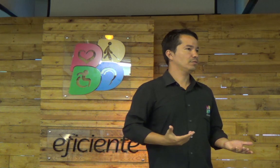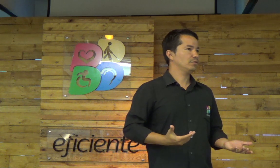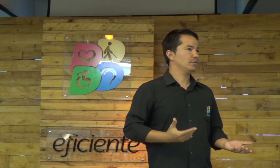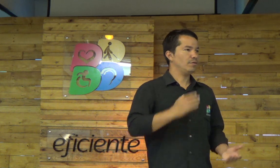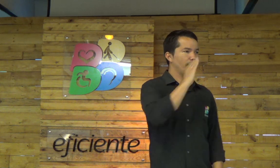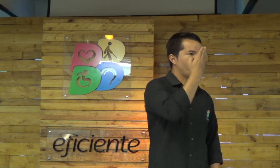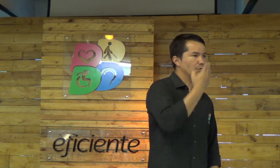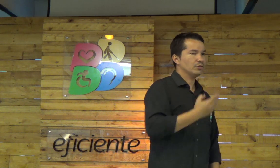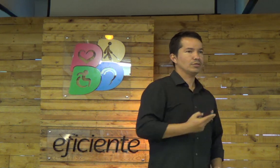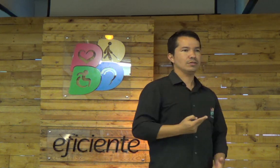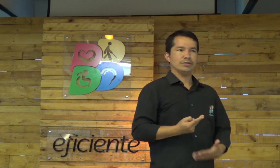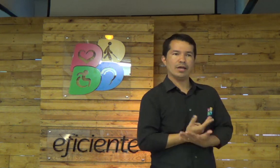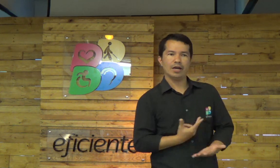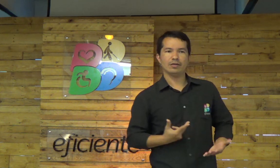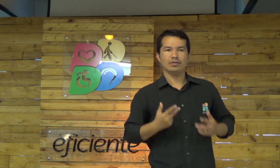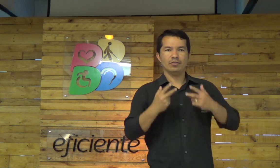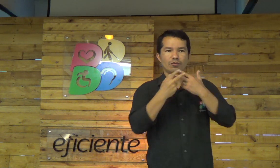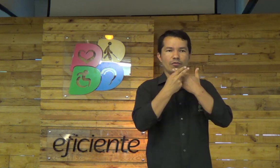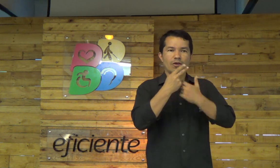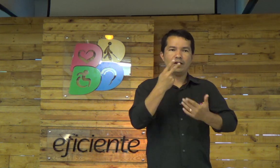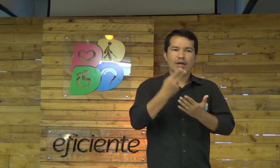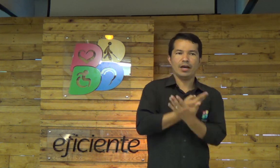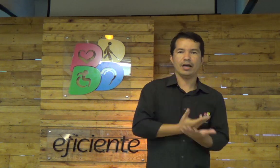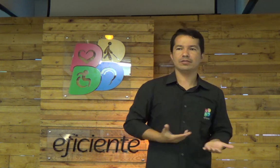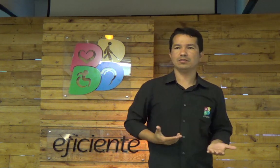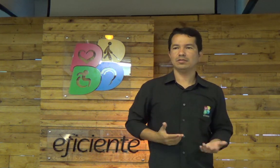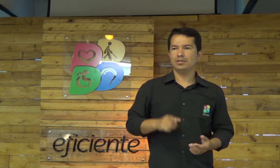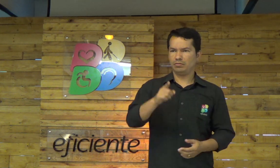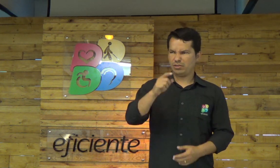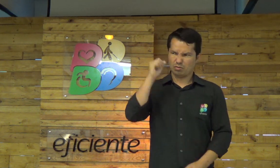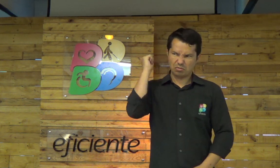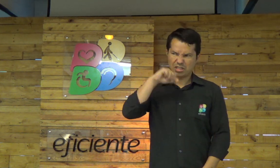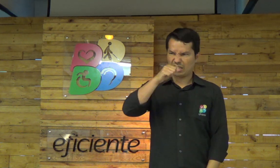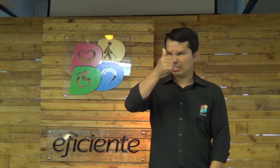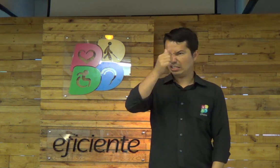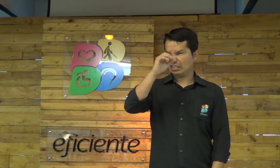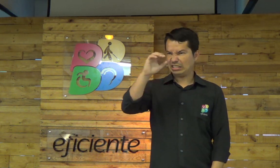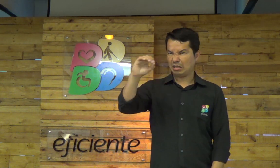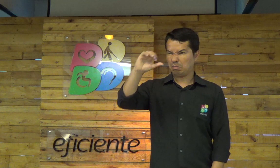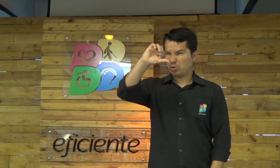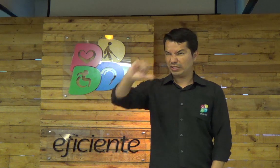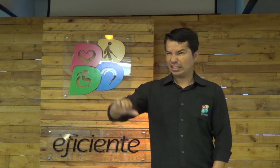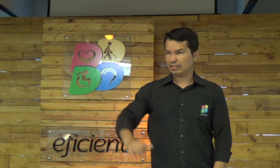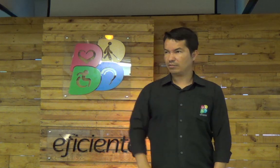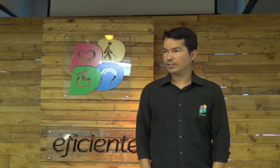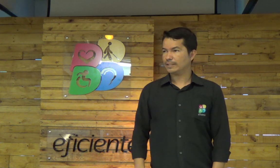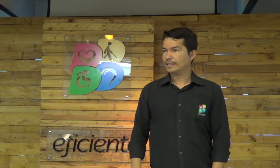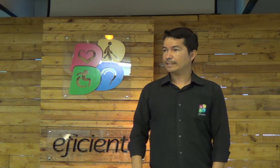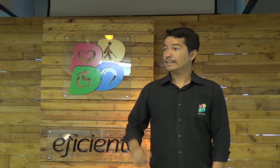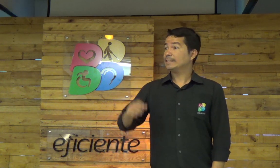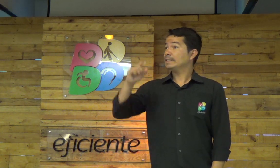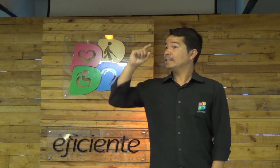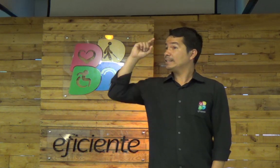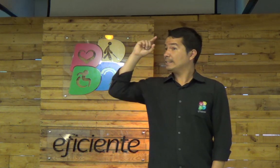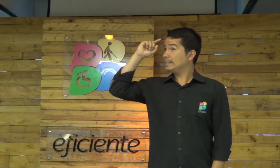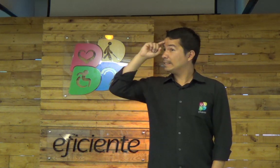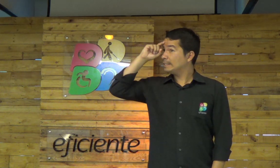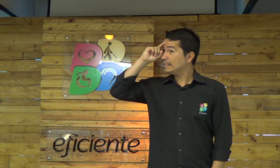Isso é vontade de pecar, de estar na falsidade. Você consegue ser